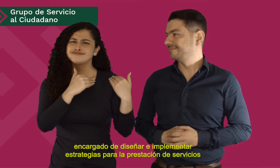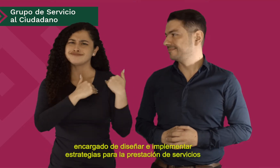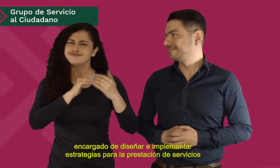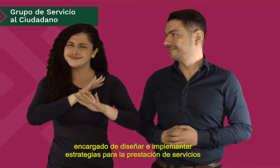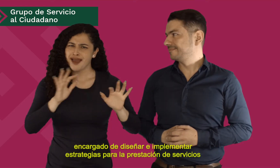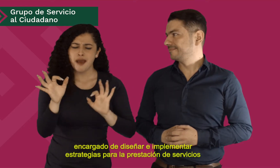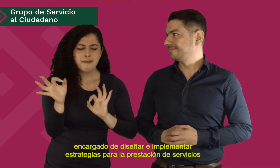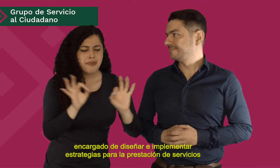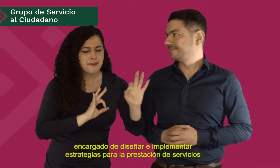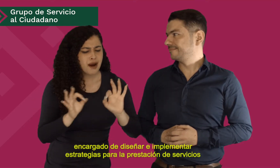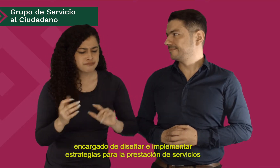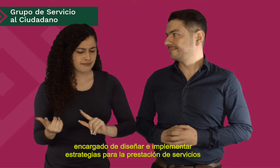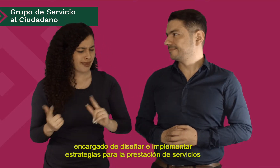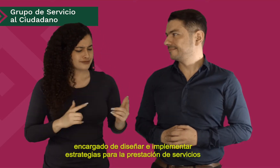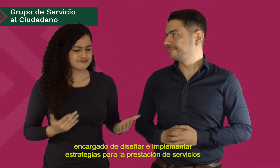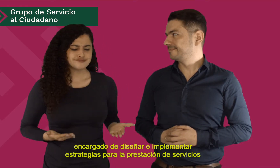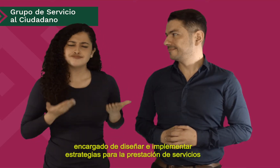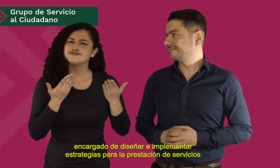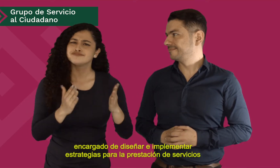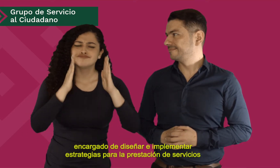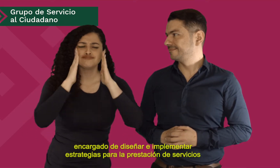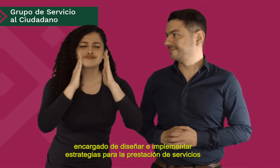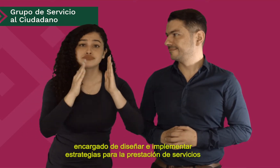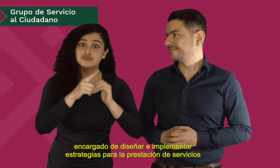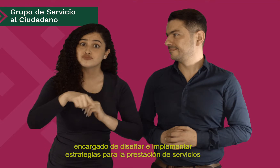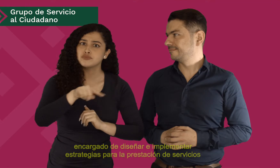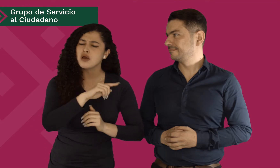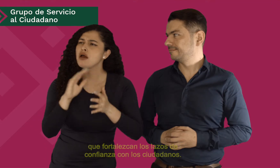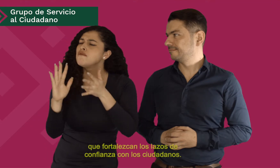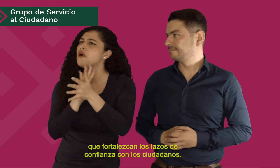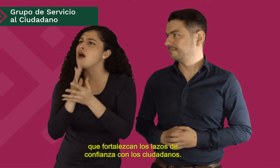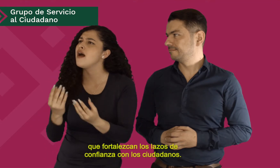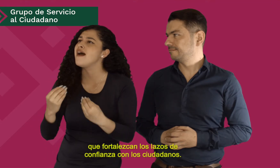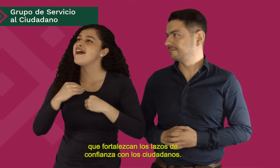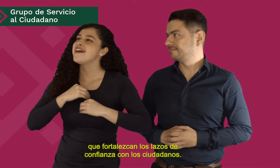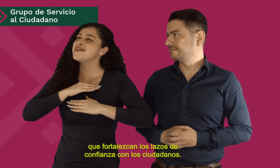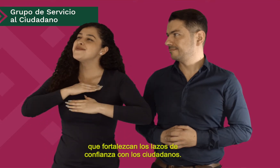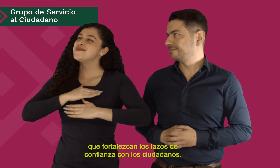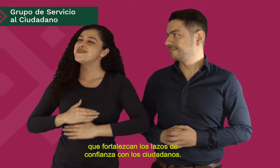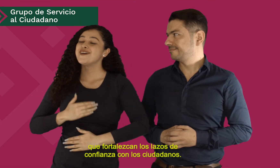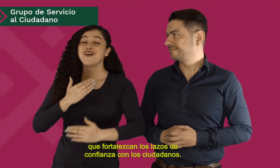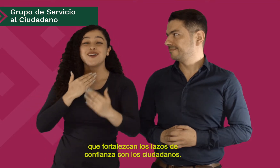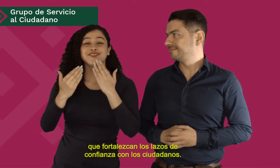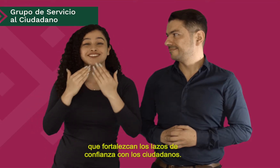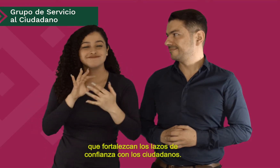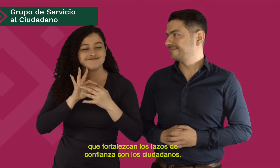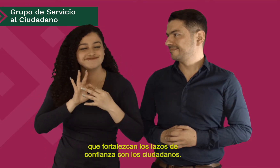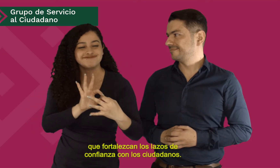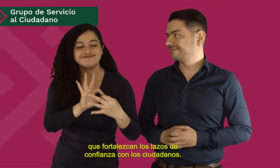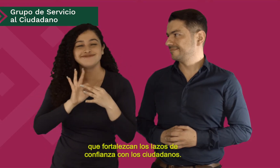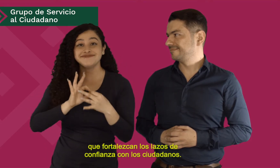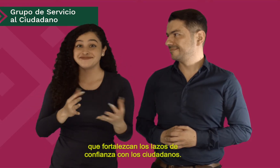implementar estrategias para la prestación de servicios que fortalezcan los lazos de confianza con los ciudadanos.